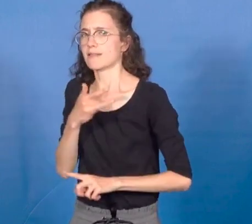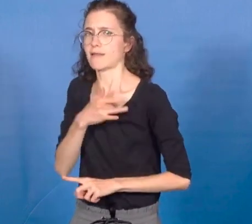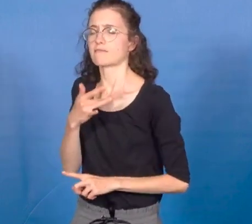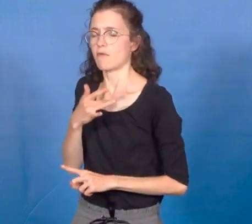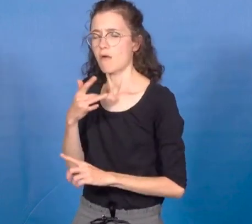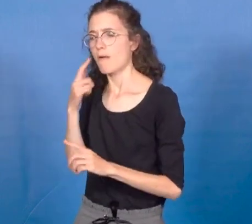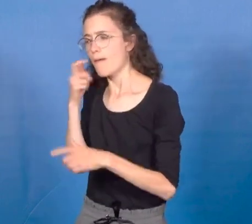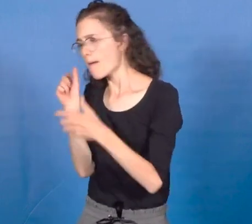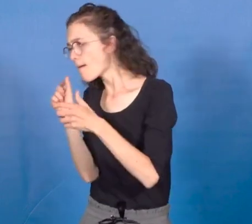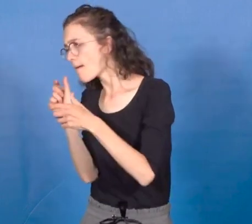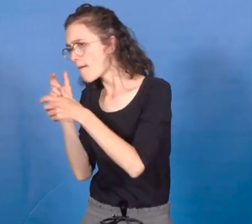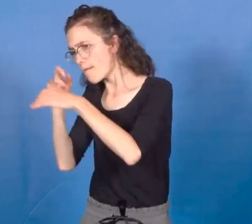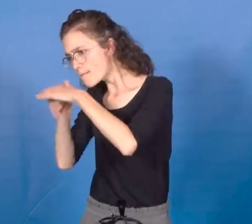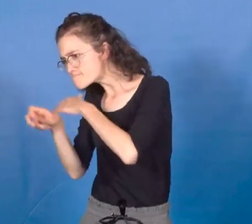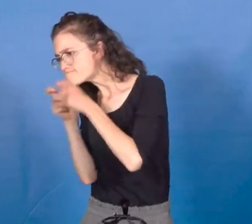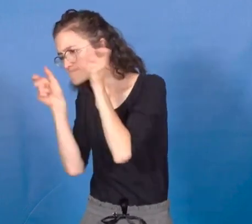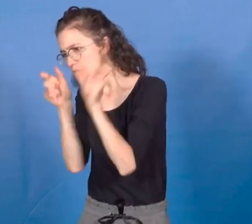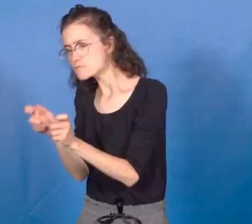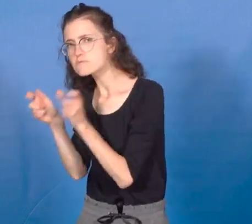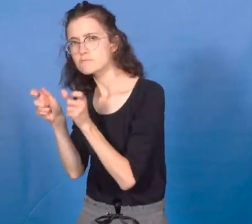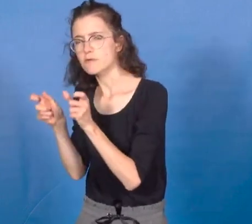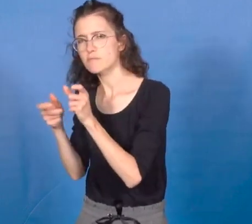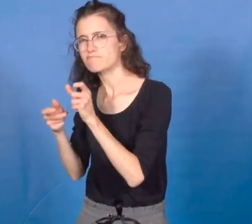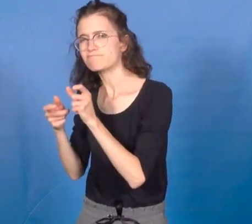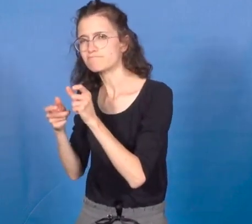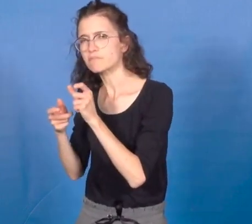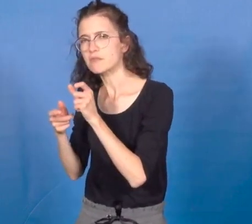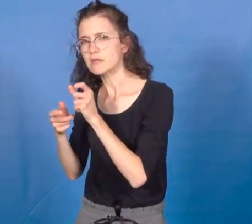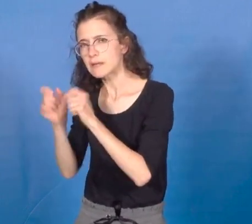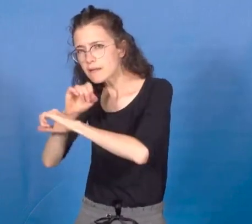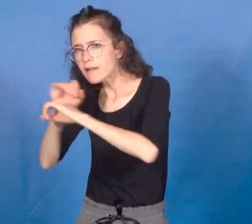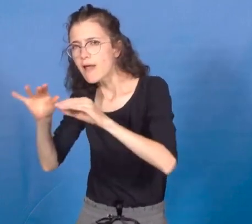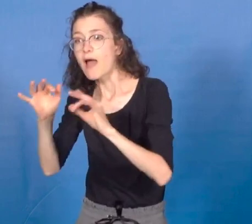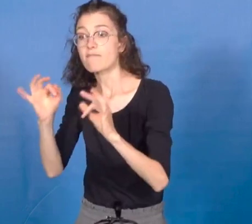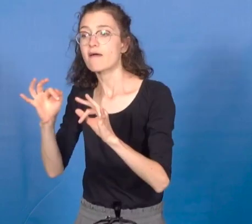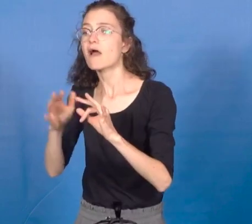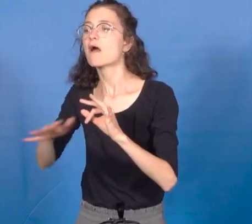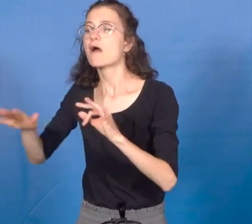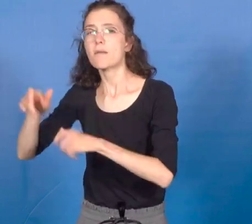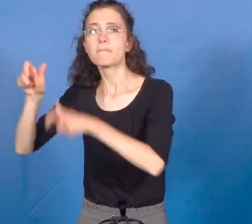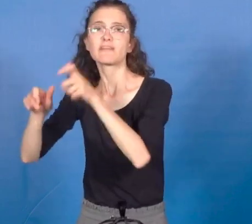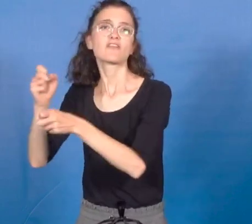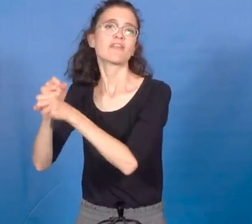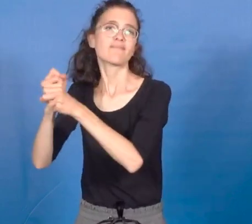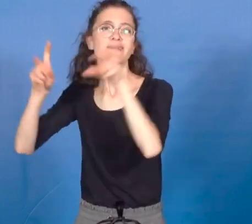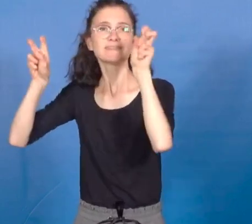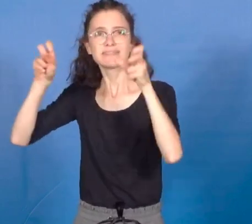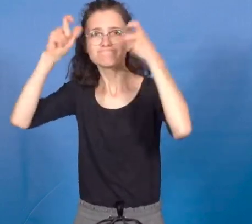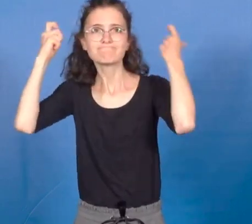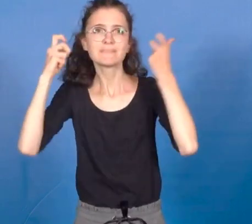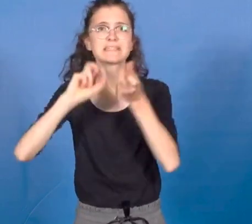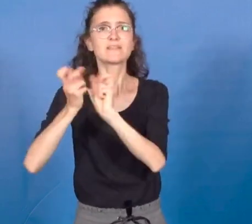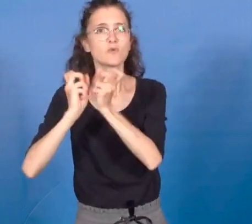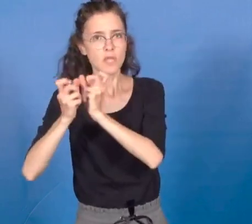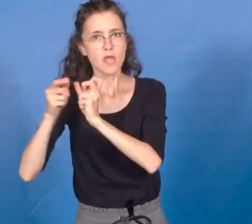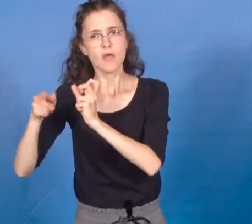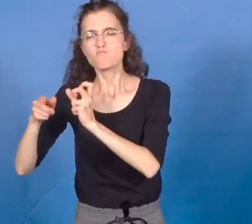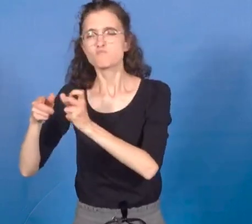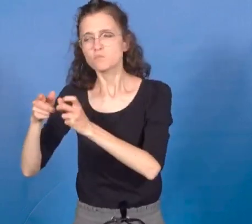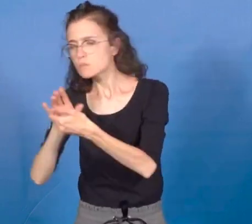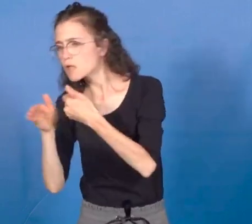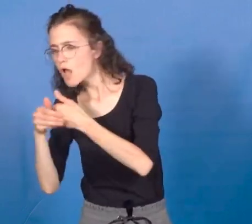vous nous disiez ce que vous en pensez en effet sur par exemple les conditions de logement des saisonniers dont un certain nombre vivent en